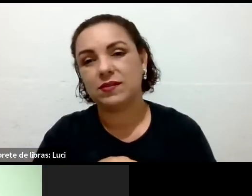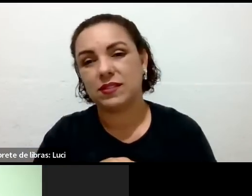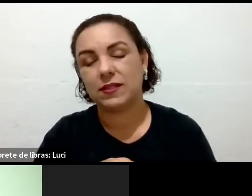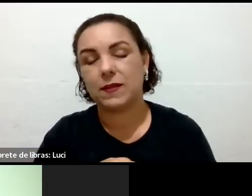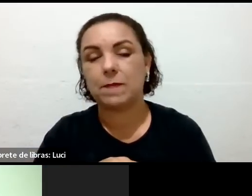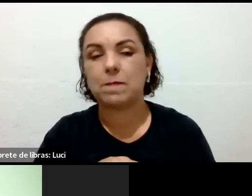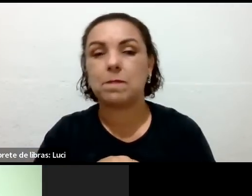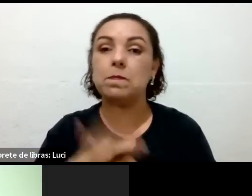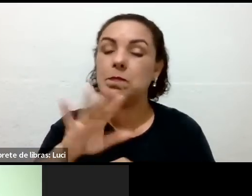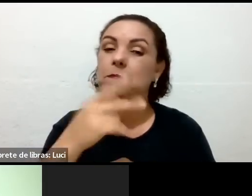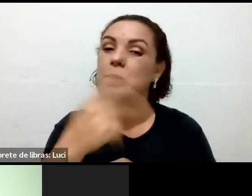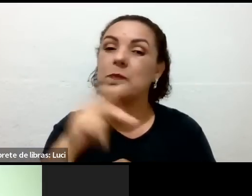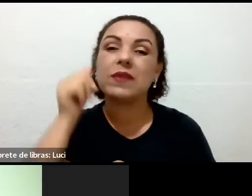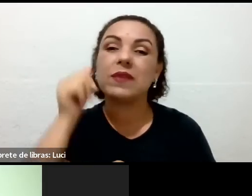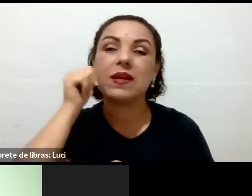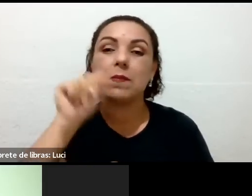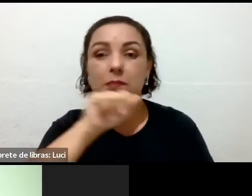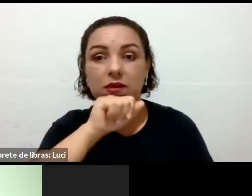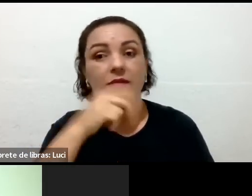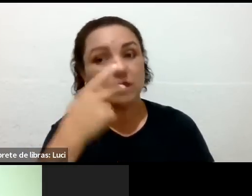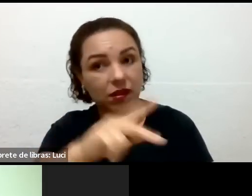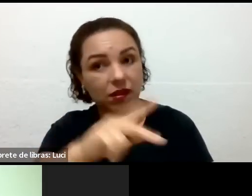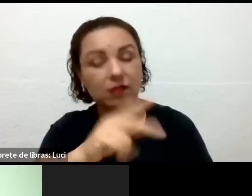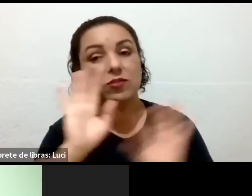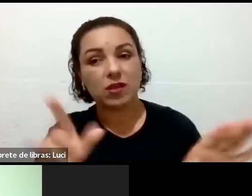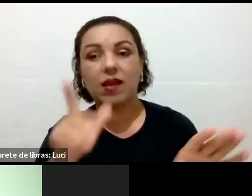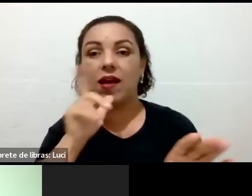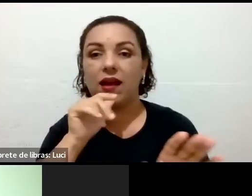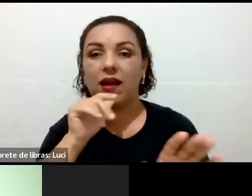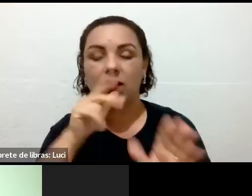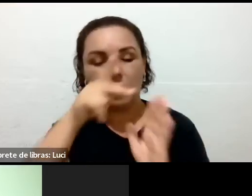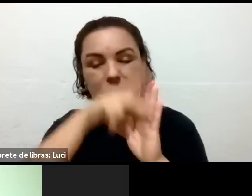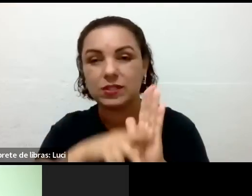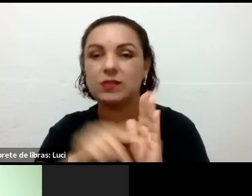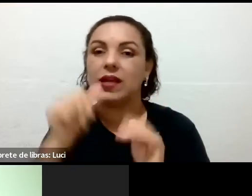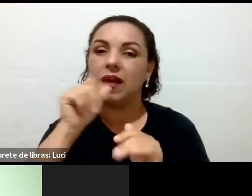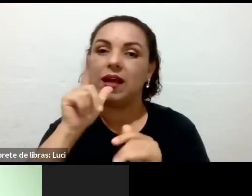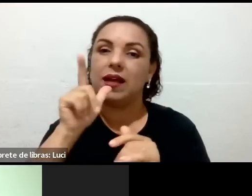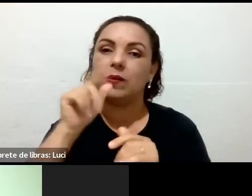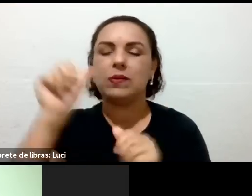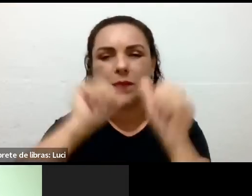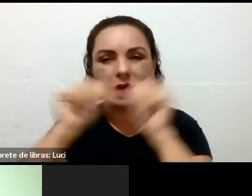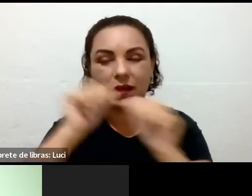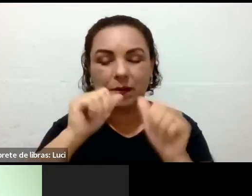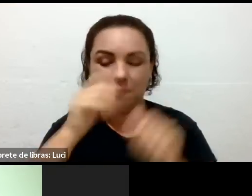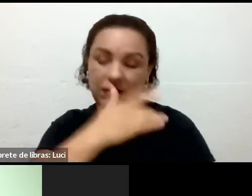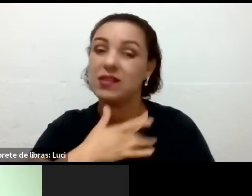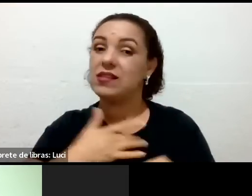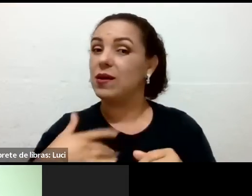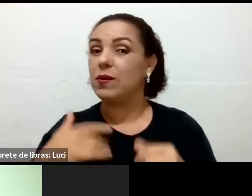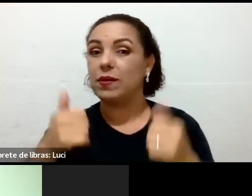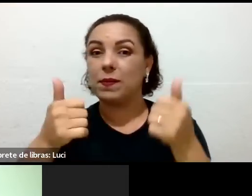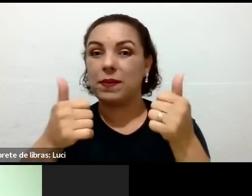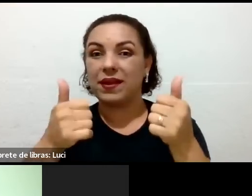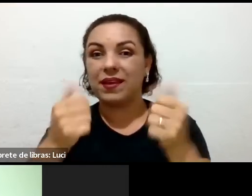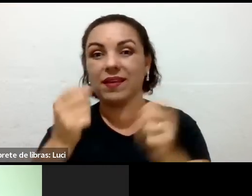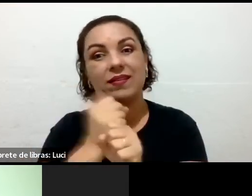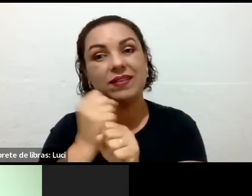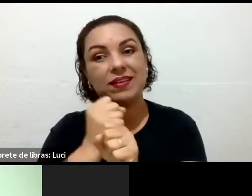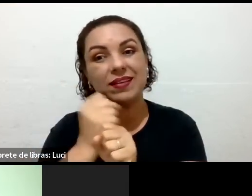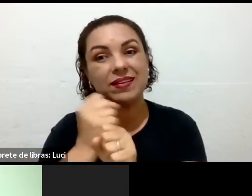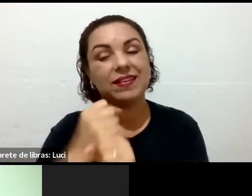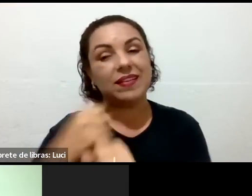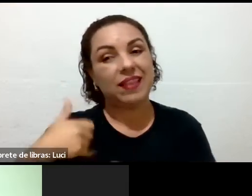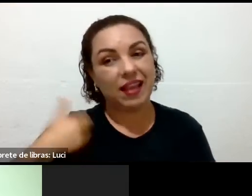criancinha? Não, continua. Até esses dias a partir a gente brigou para ela voltar para hidroginástica. Mas ela está